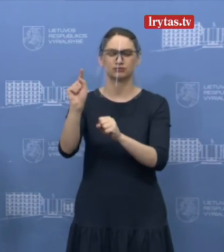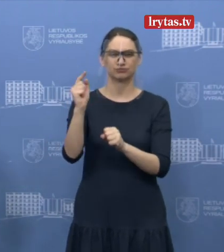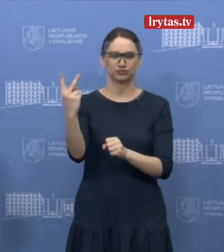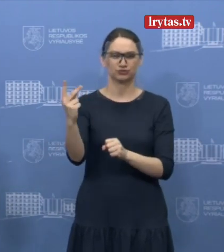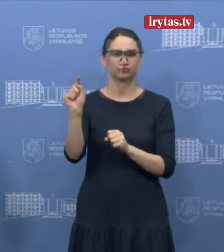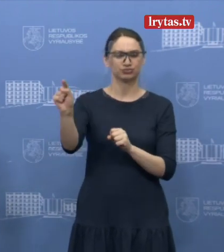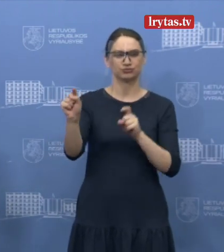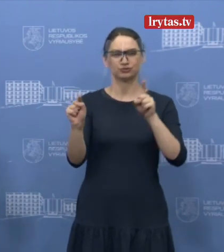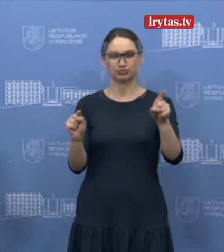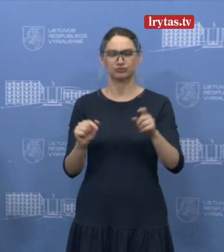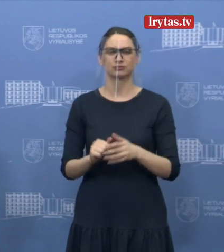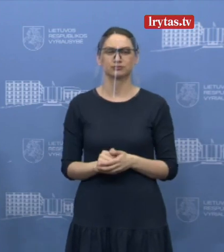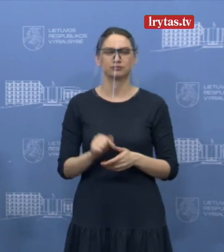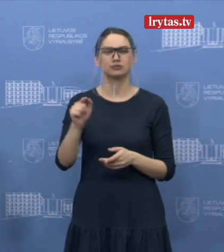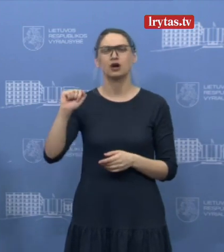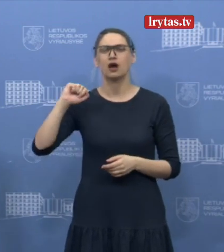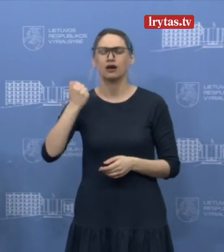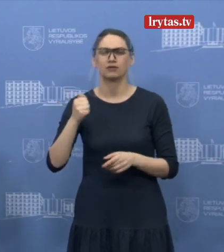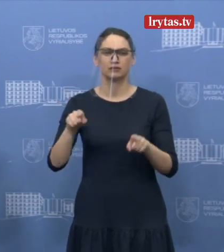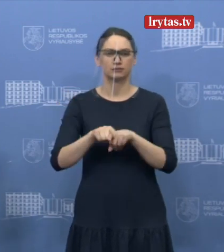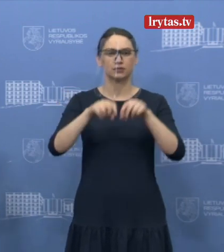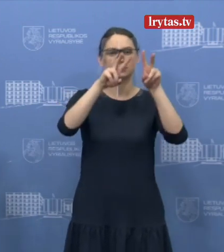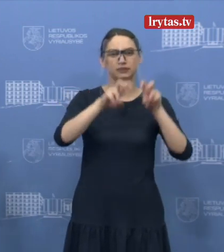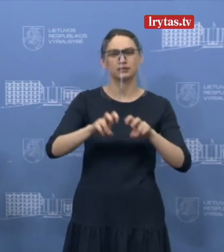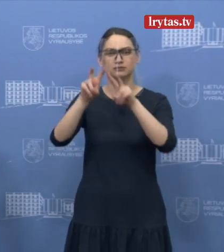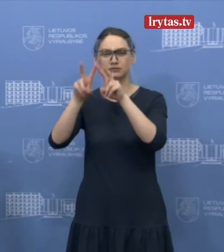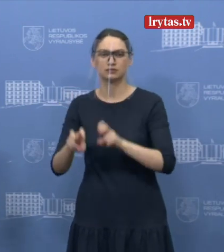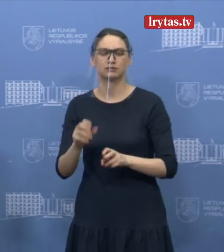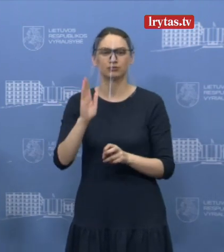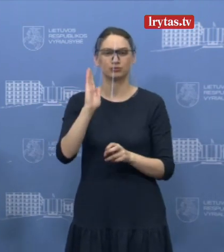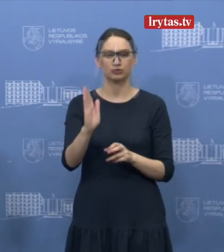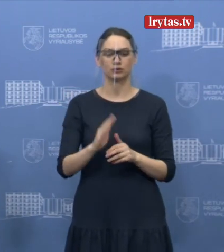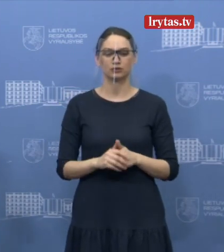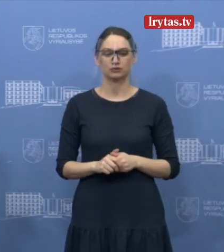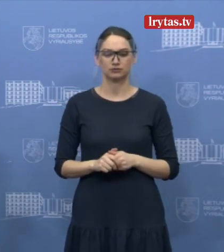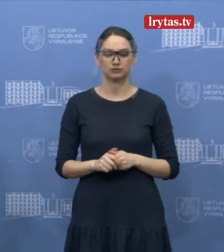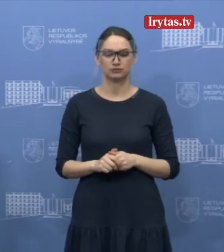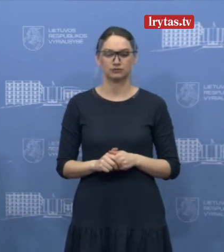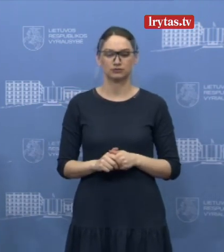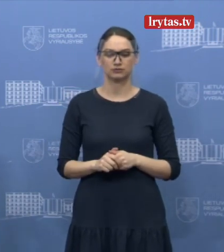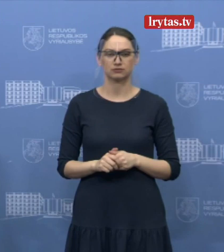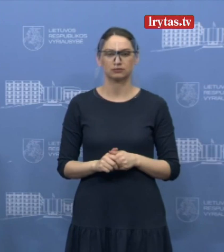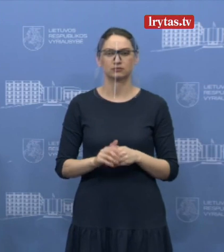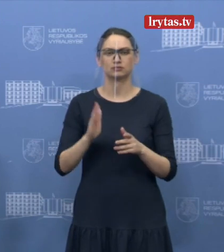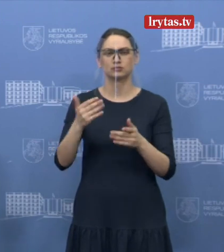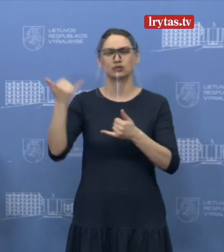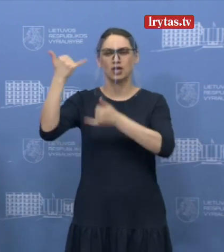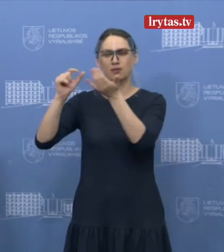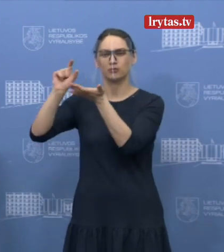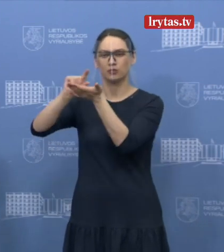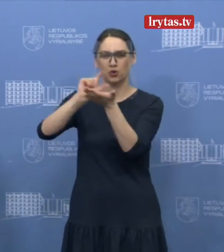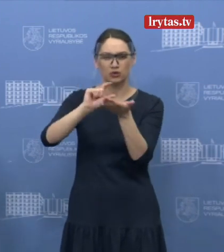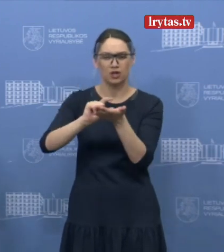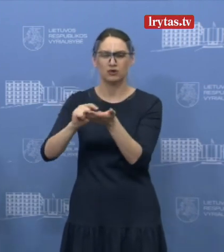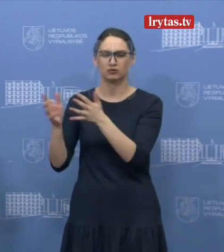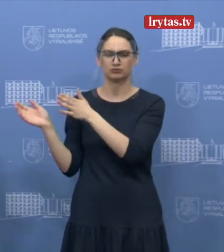taip pat darys tyrimus. Mėginiais ir reikiamais regentais yra